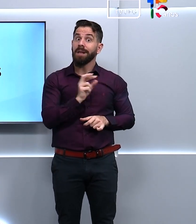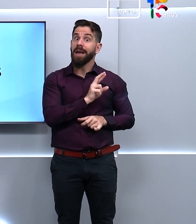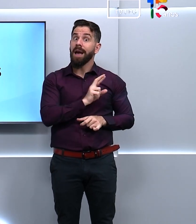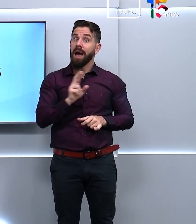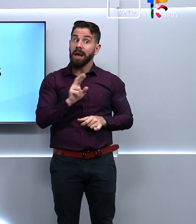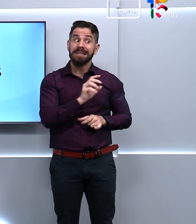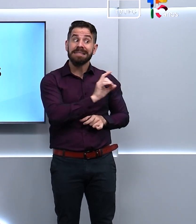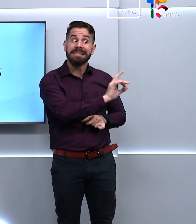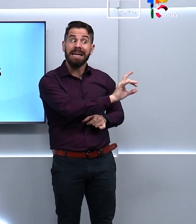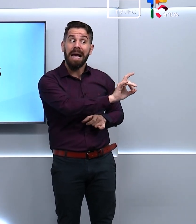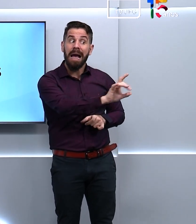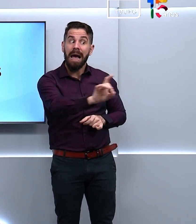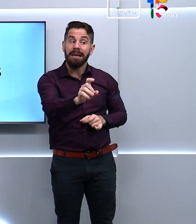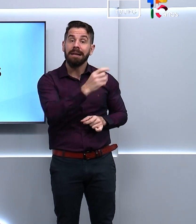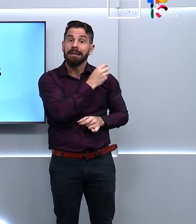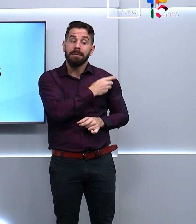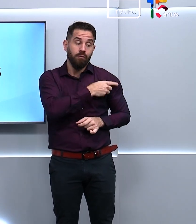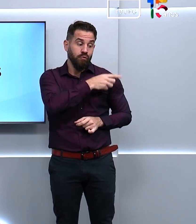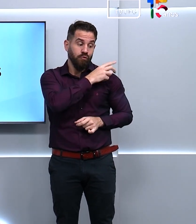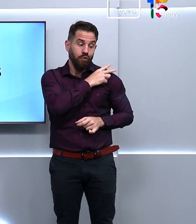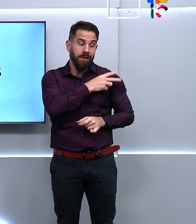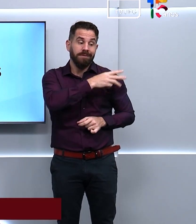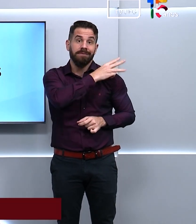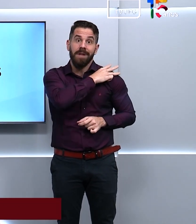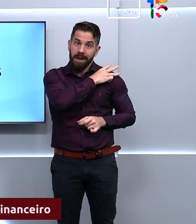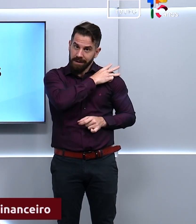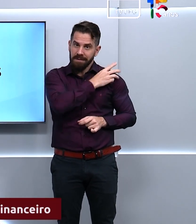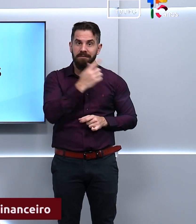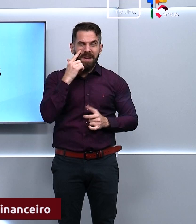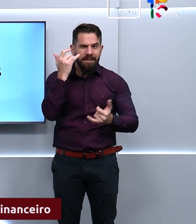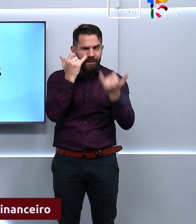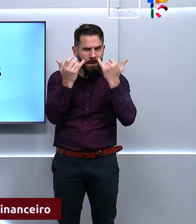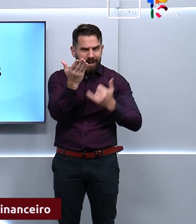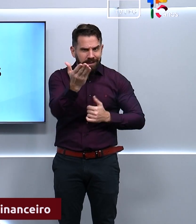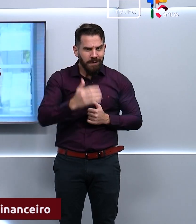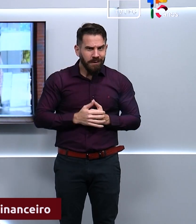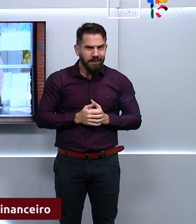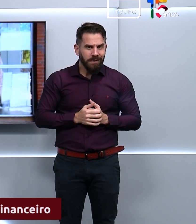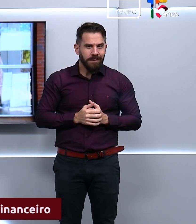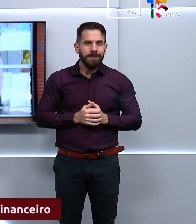anos do ensino médio, viu? Quer saber mais informações? Então acompanhe o nosso conteúdo.